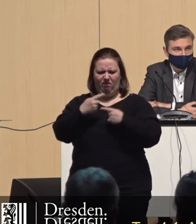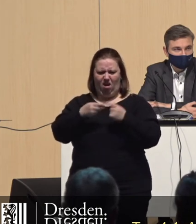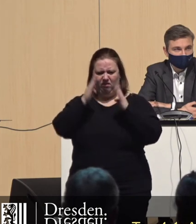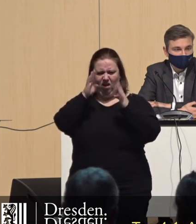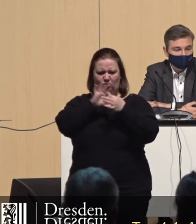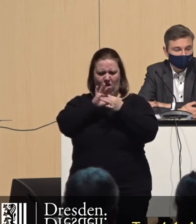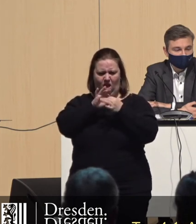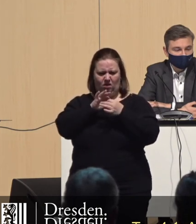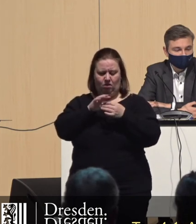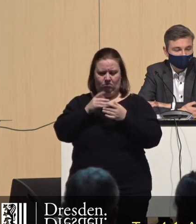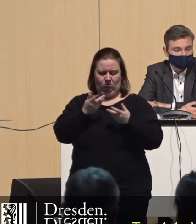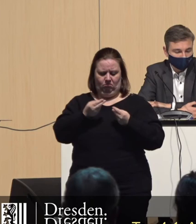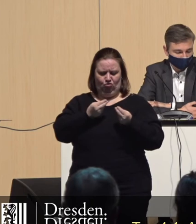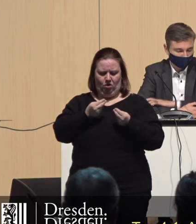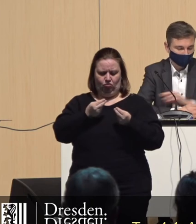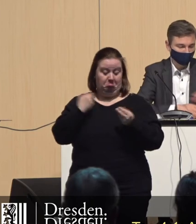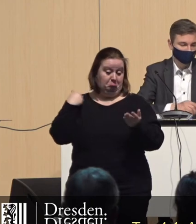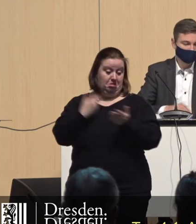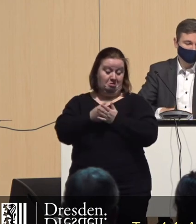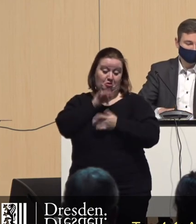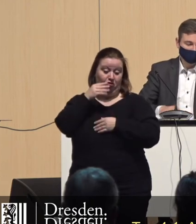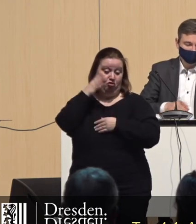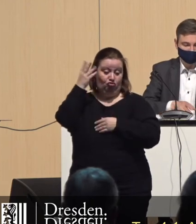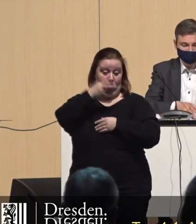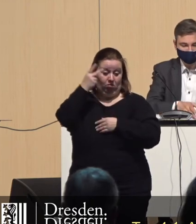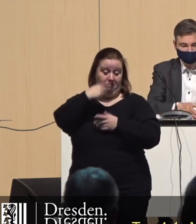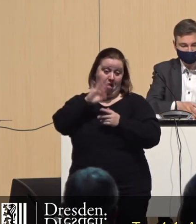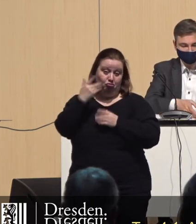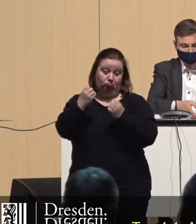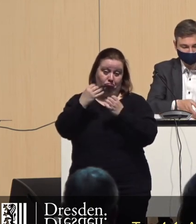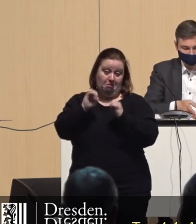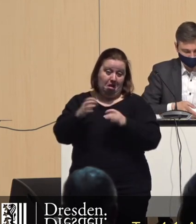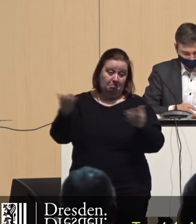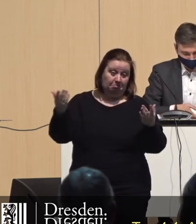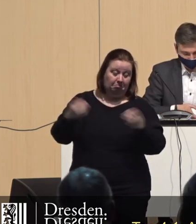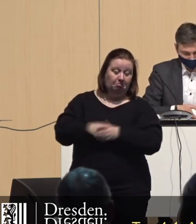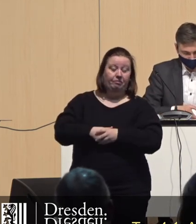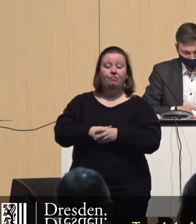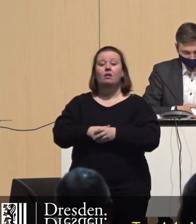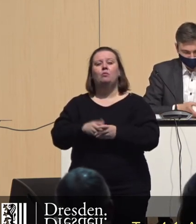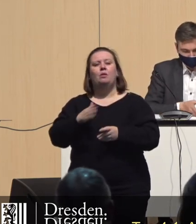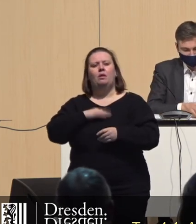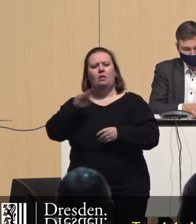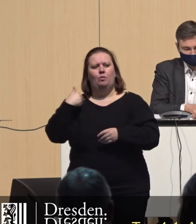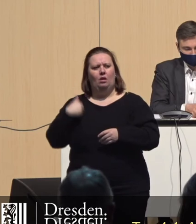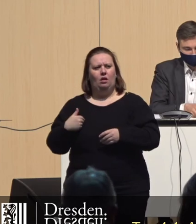Belange geklärt wird und das habe ich noch jetzt noch nicht ganz verstanden. Ich hoffe, da kommen wir noch mal irgendwann drauf. Meine Damen und Herren,